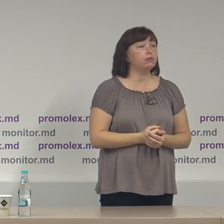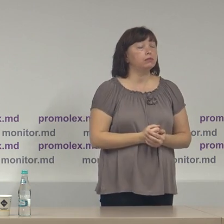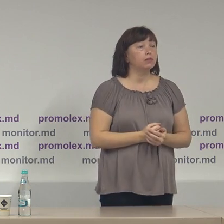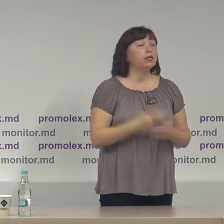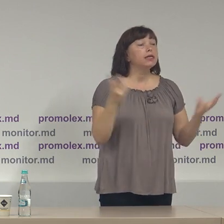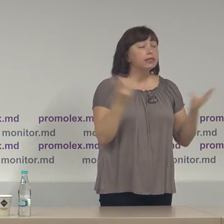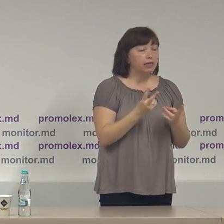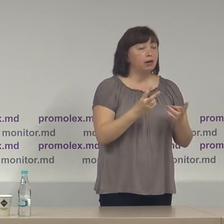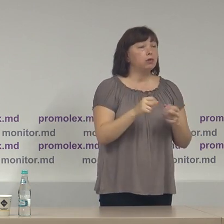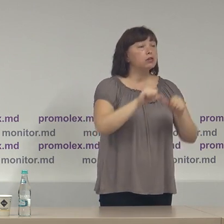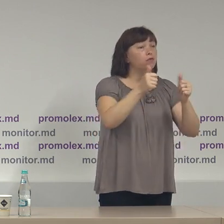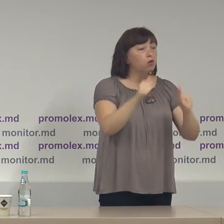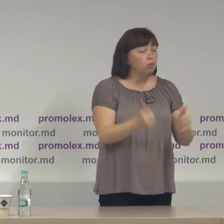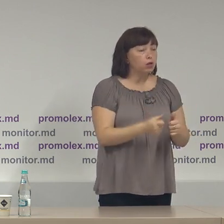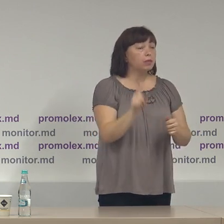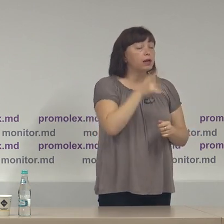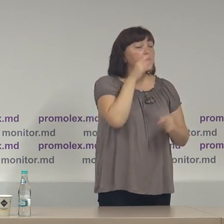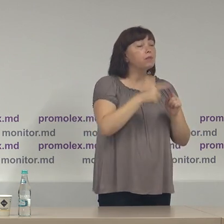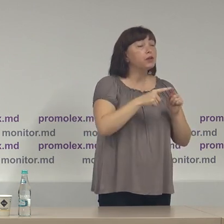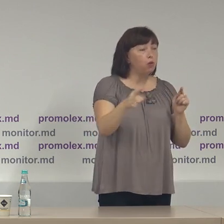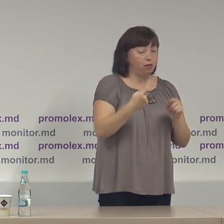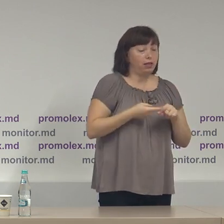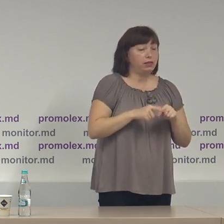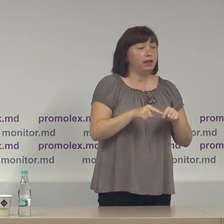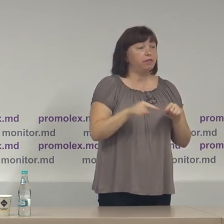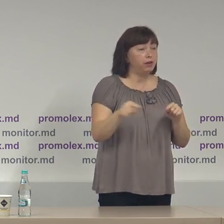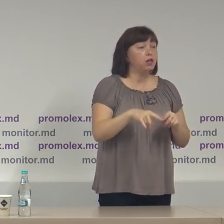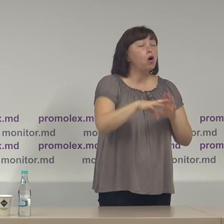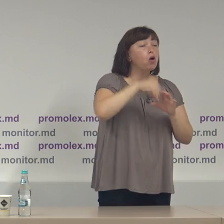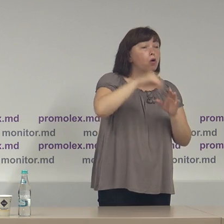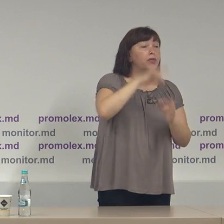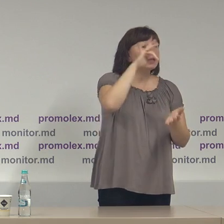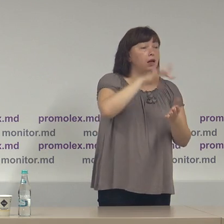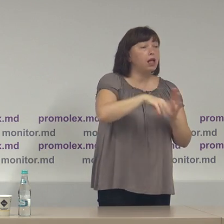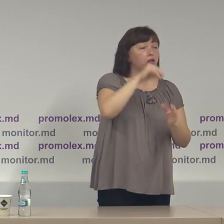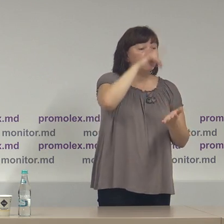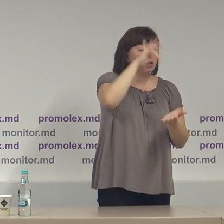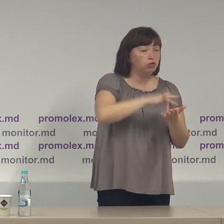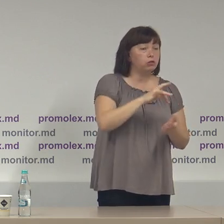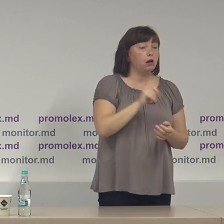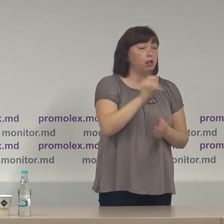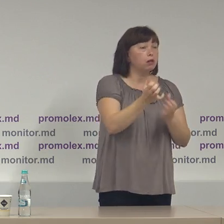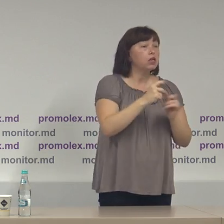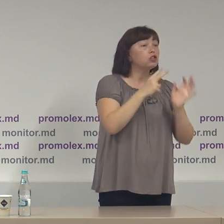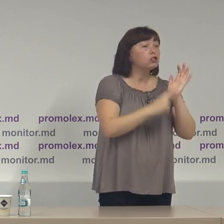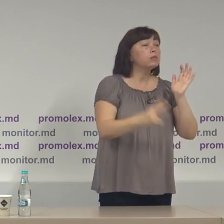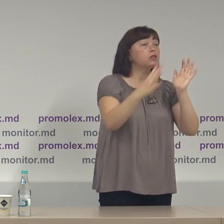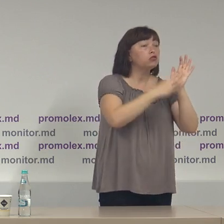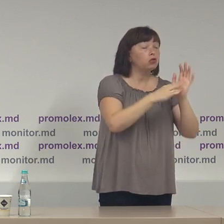Trebuie să sublinăm că în perioada de referință, Comisie Electorală Centrală a aprobat 79 de hotărâri,